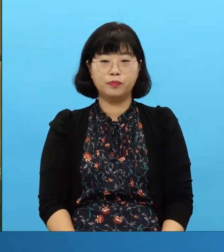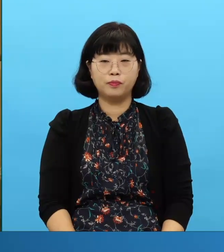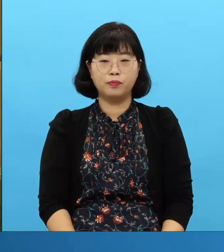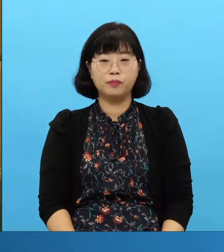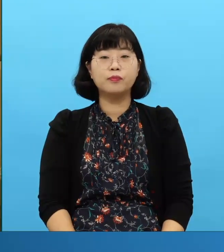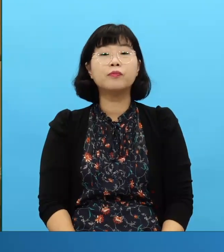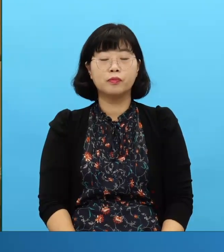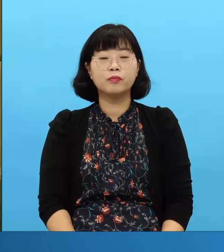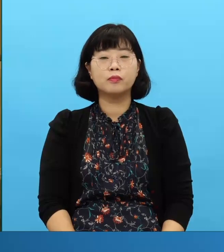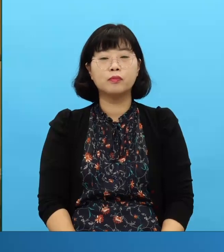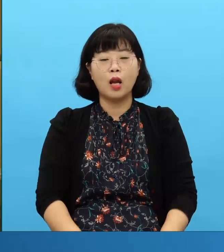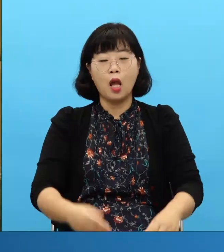Deben de aprender esto